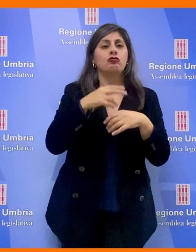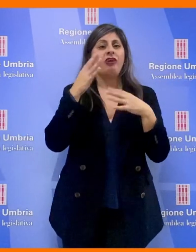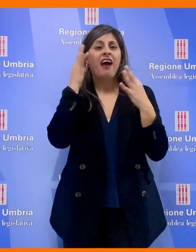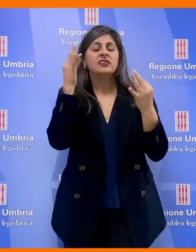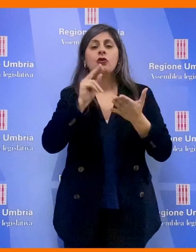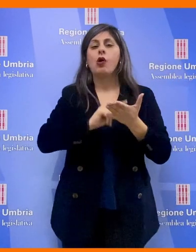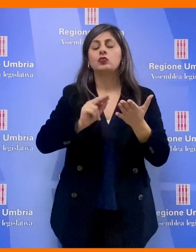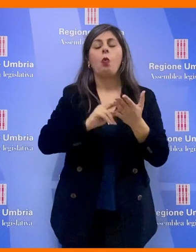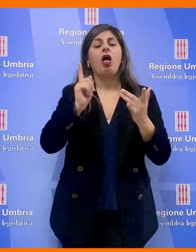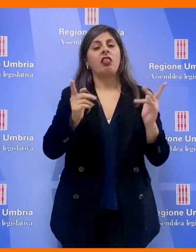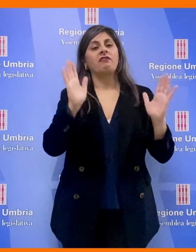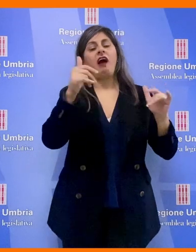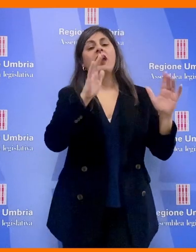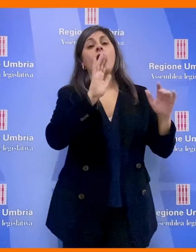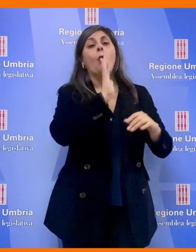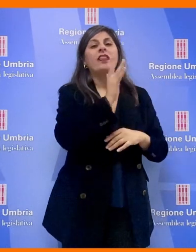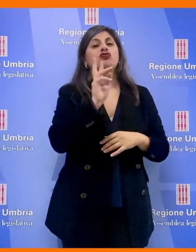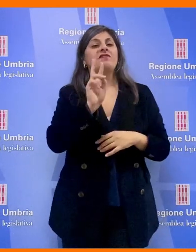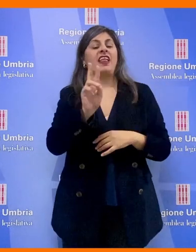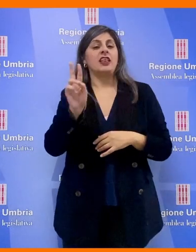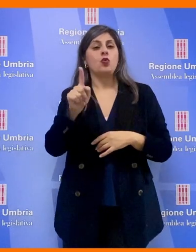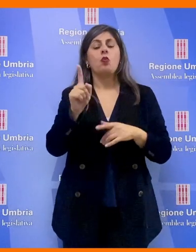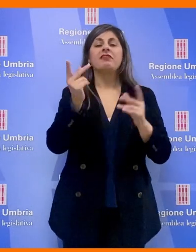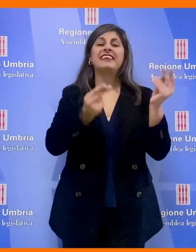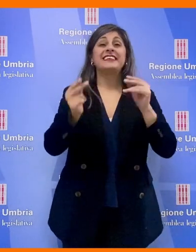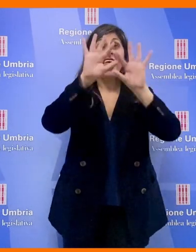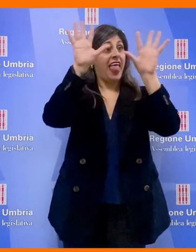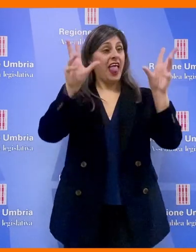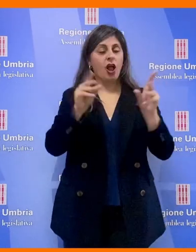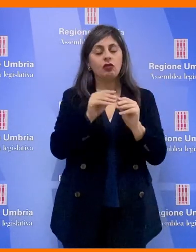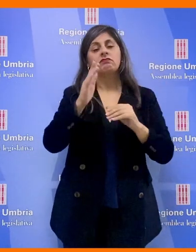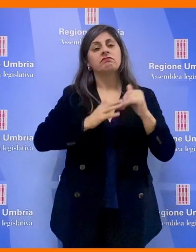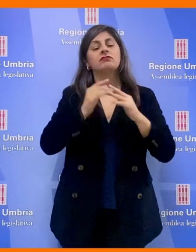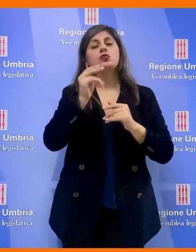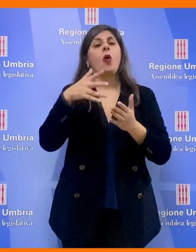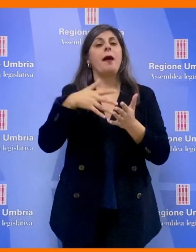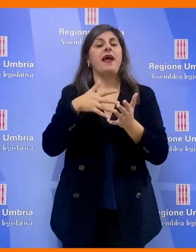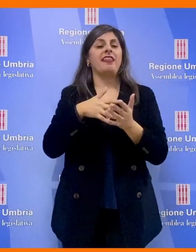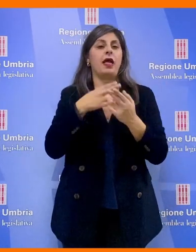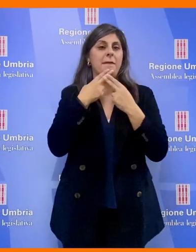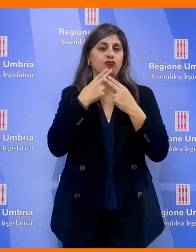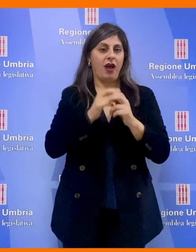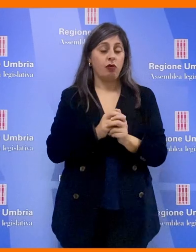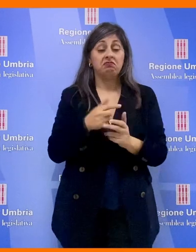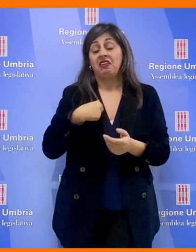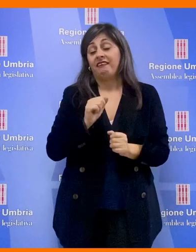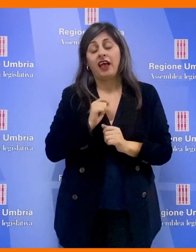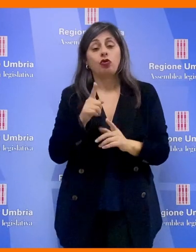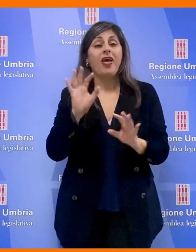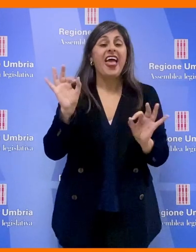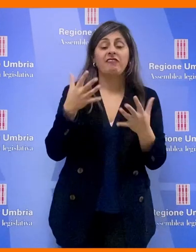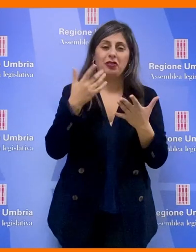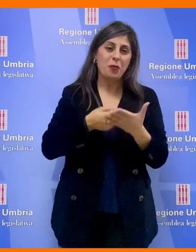nelle scuole, l'esposizione del 1522 con un disegno fatto dalla scuola media di Marciano. Quindi credo che sia un evento